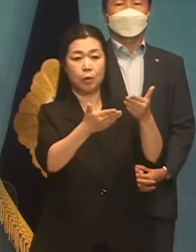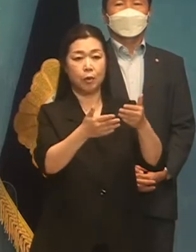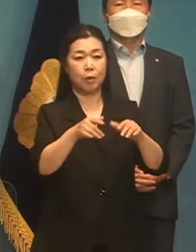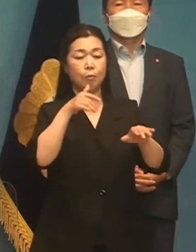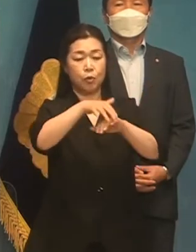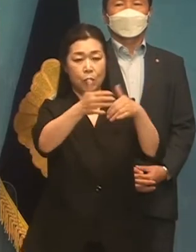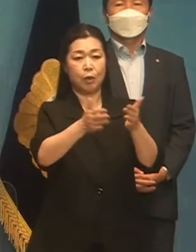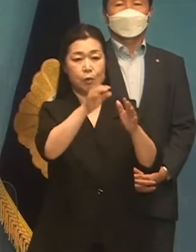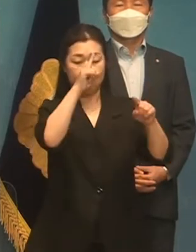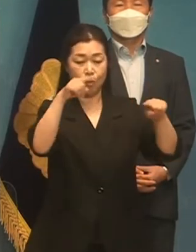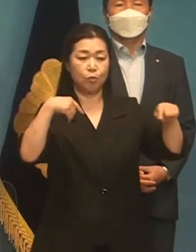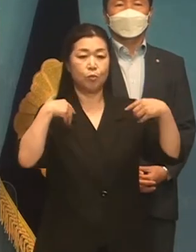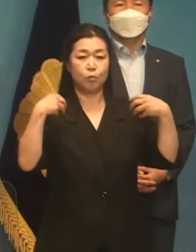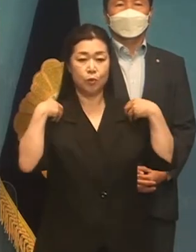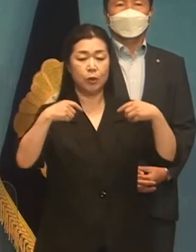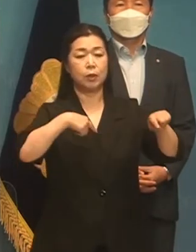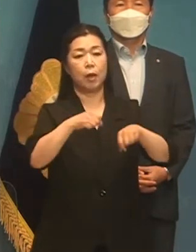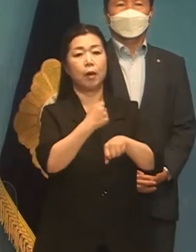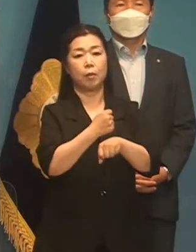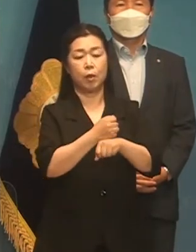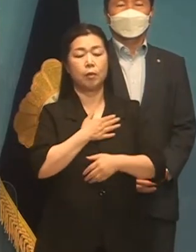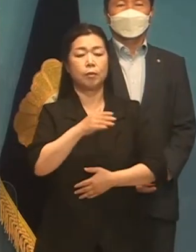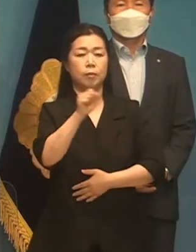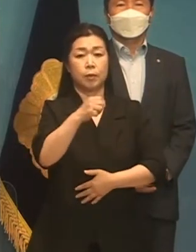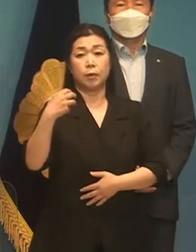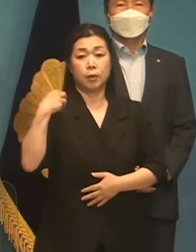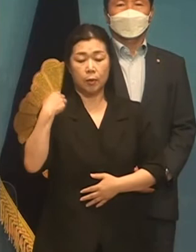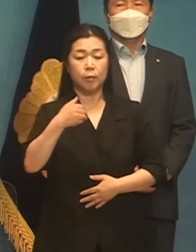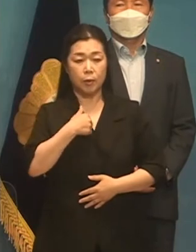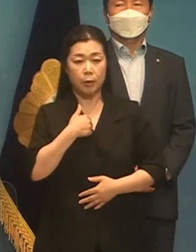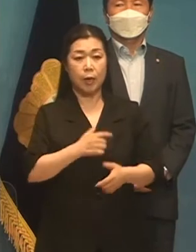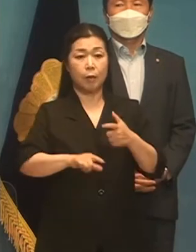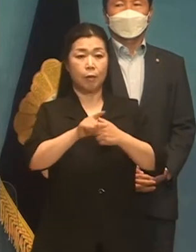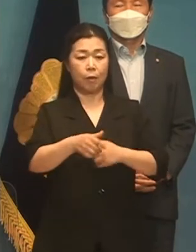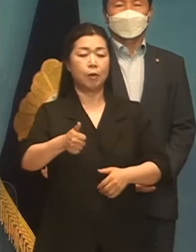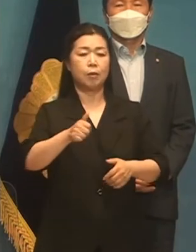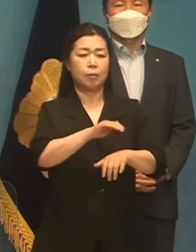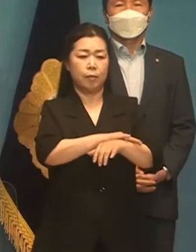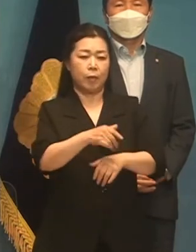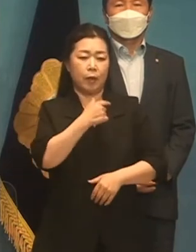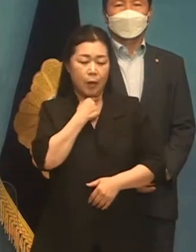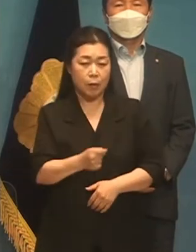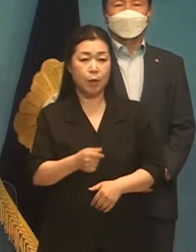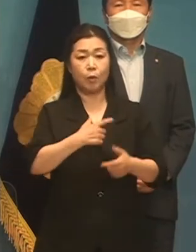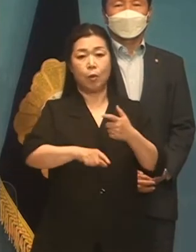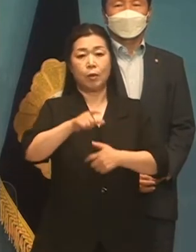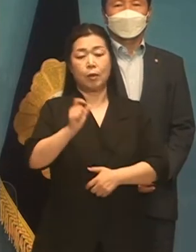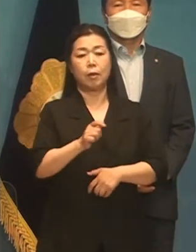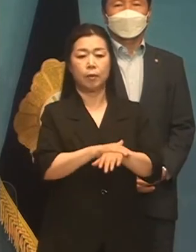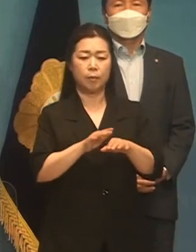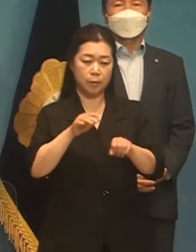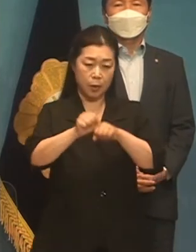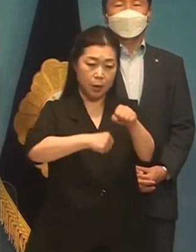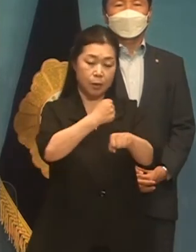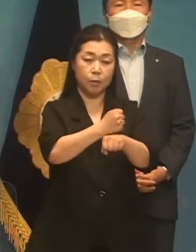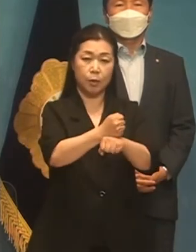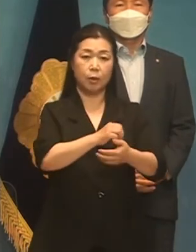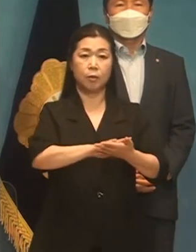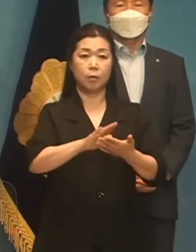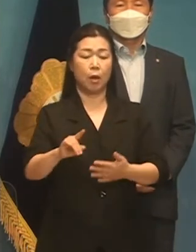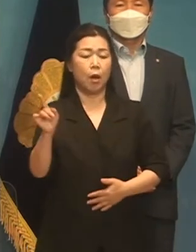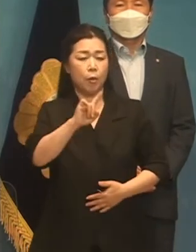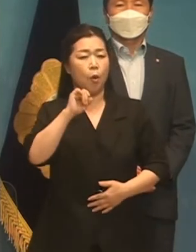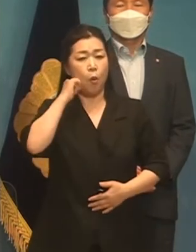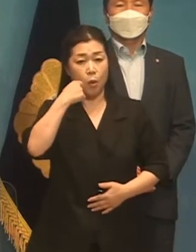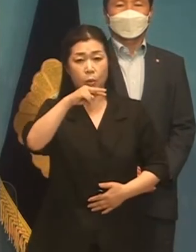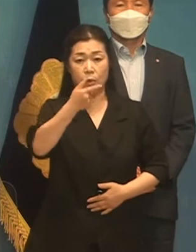열어야 합니다. 그 문전들을 제가 잡겠습니다. 제가 더 절박하고 더 단단하게 나아가겠습니다. 아무리